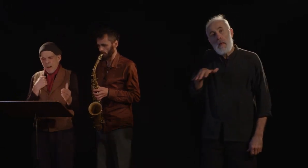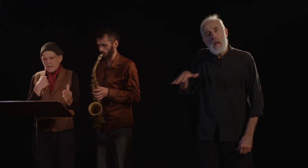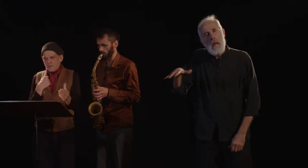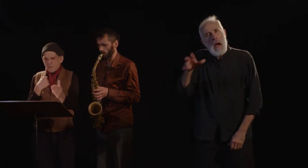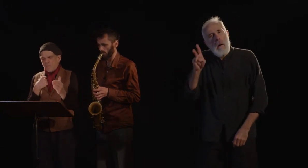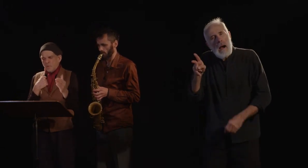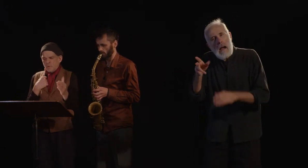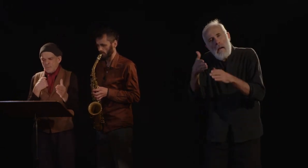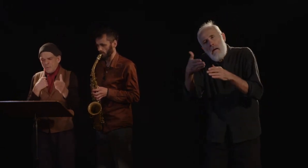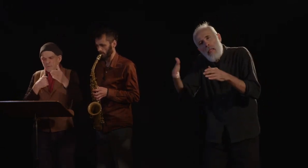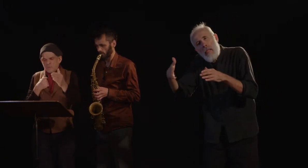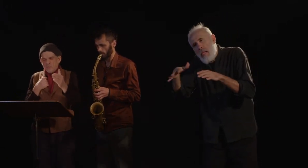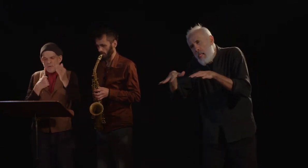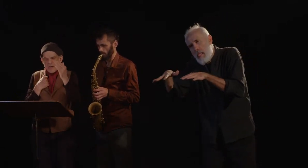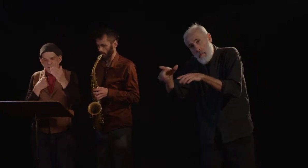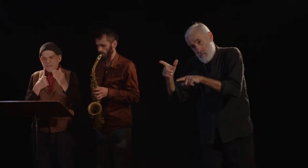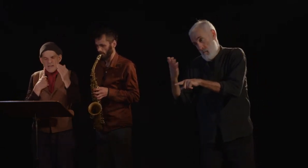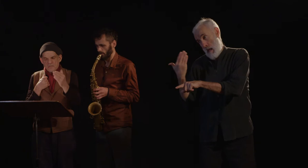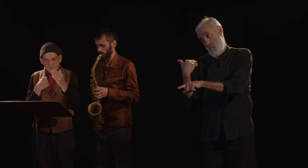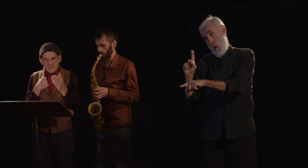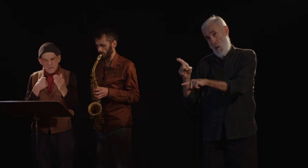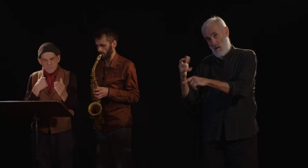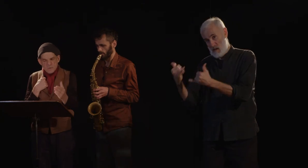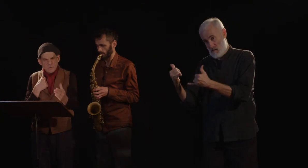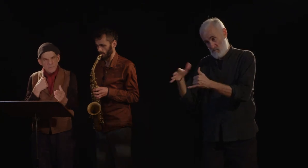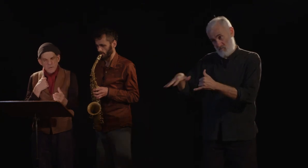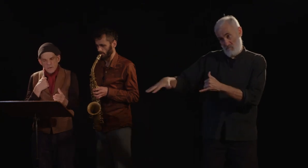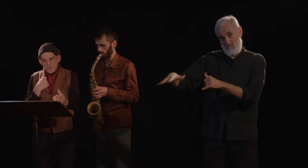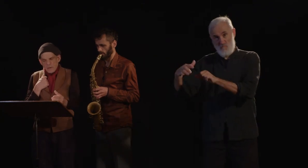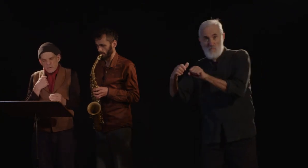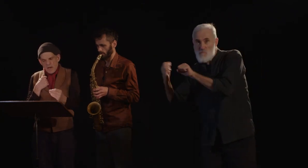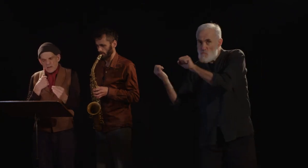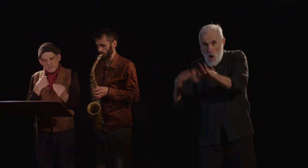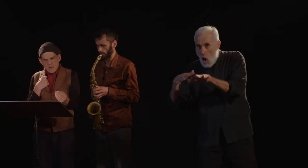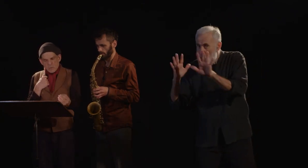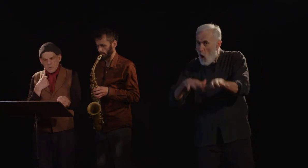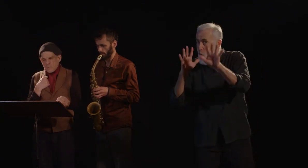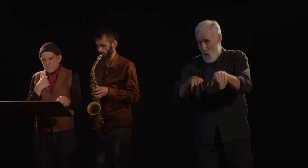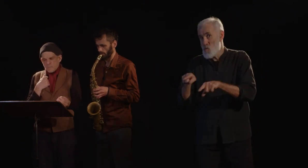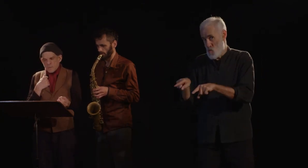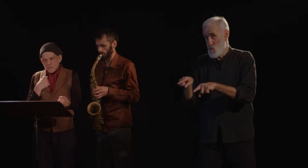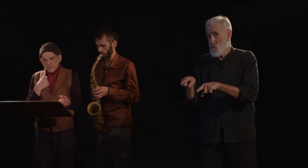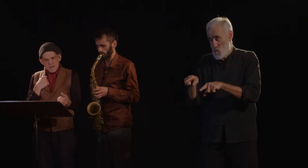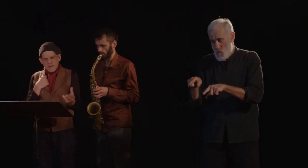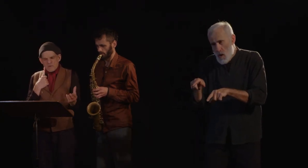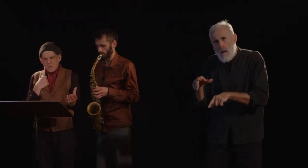Paris, que le vent de l'émeute soulevait naguère si aisément, il y a des rues, des maisons,